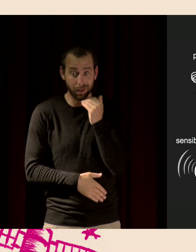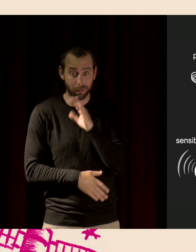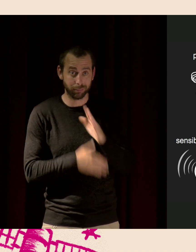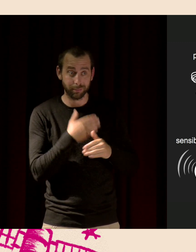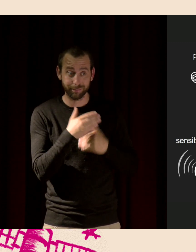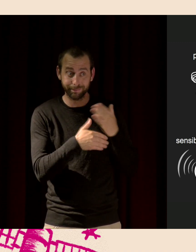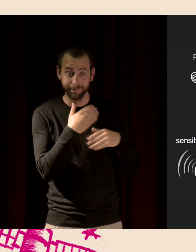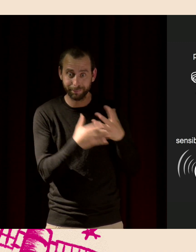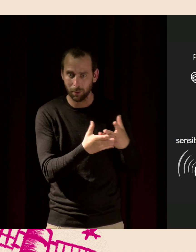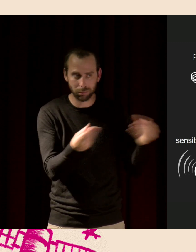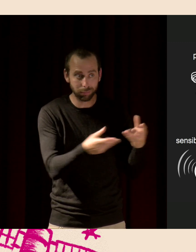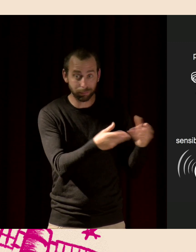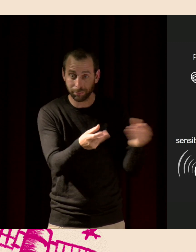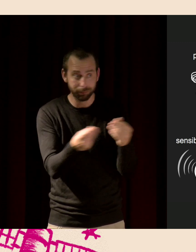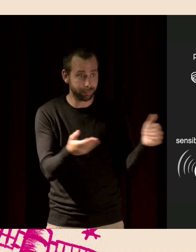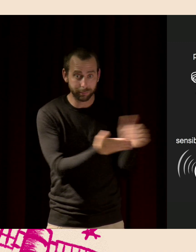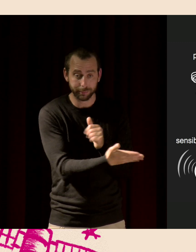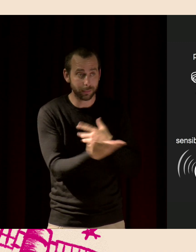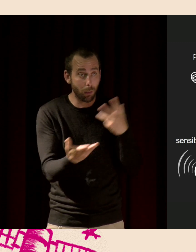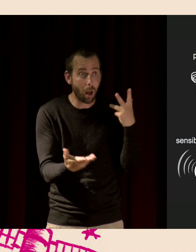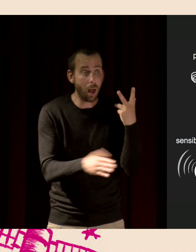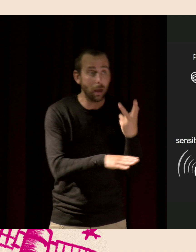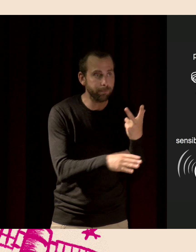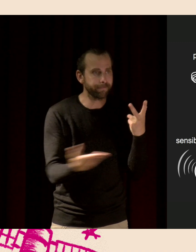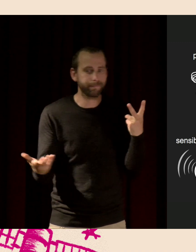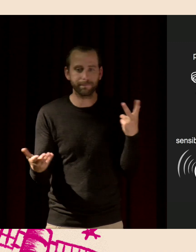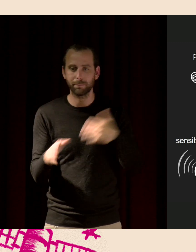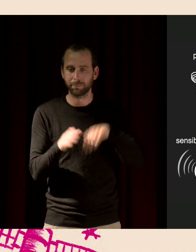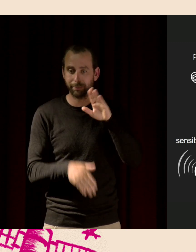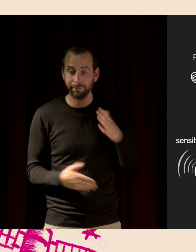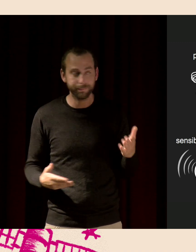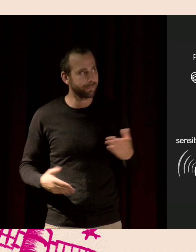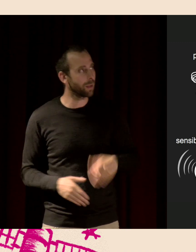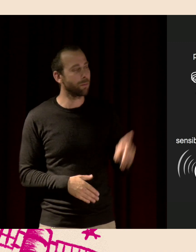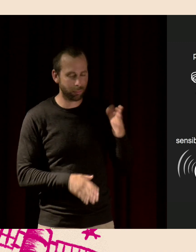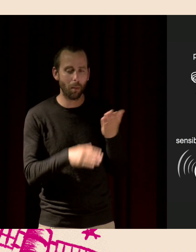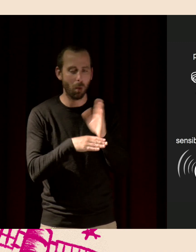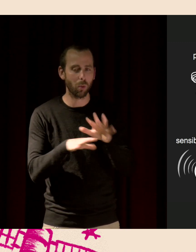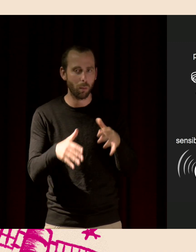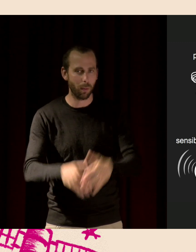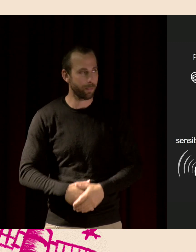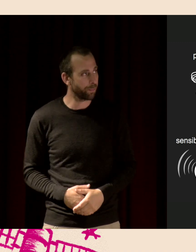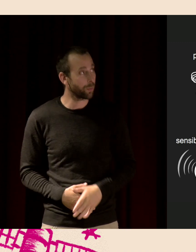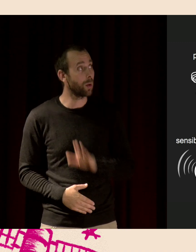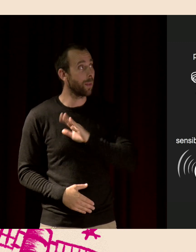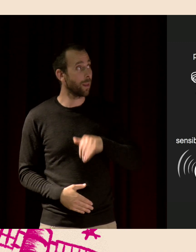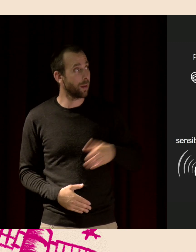tout simplement parce qu'on leur a détruit les habitats. Donc, c ce qu'on fait en partie au Muséum. Je vais vous montrer comment. Et puis, on peut aussi, essayer de ré-ensauvager.